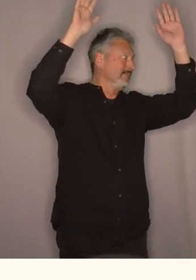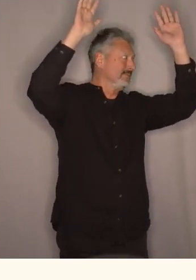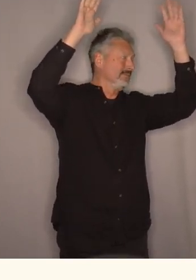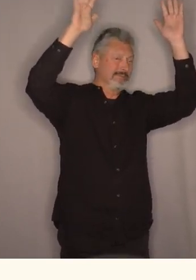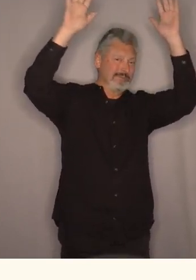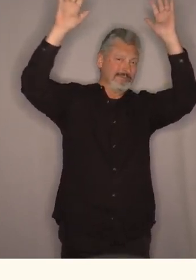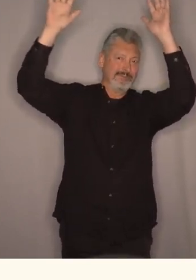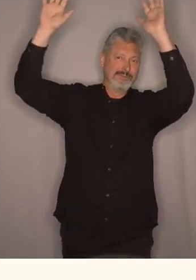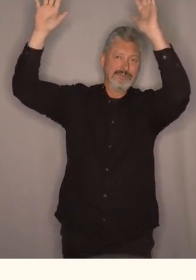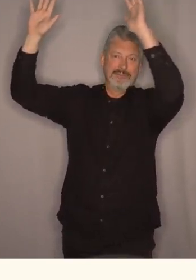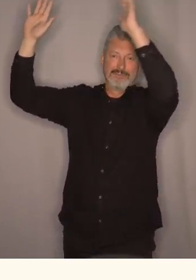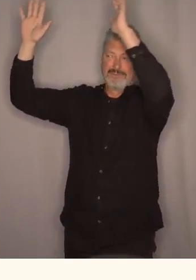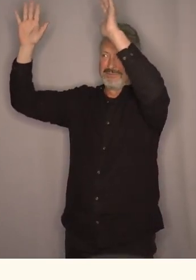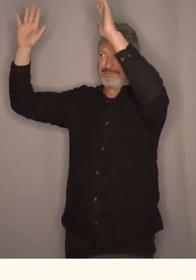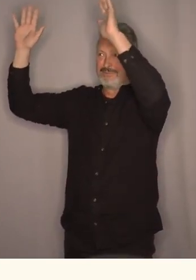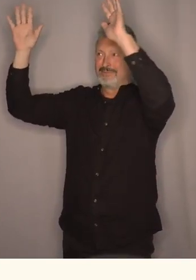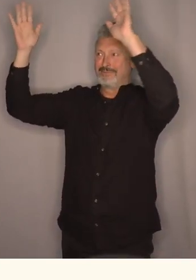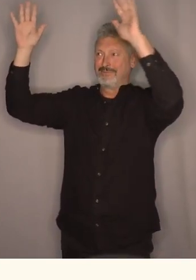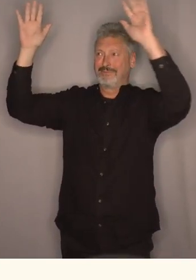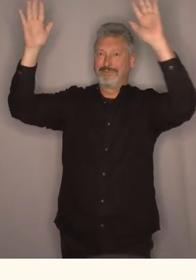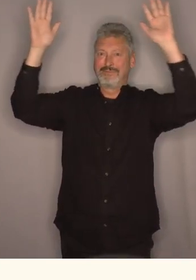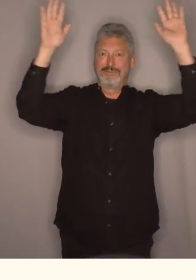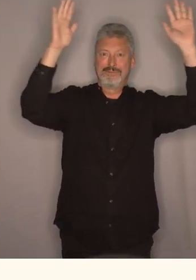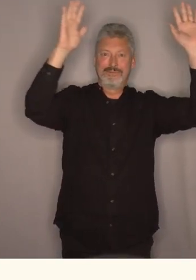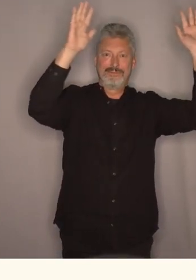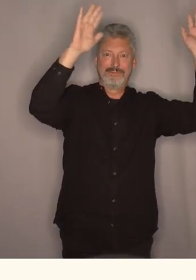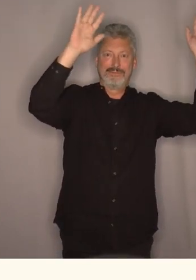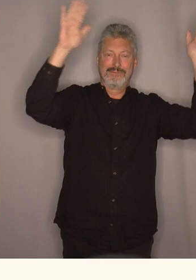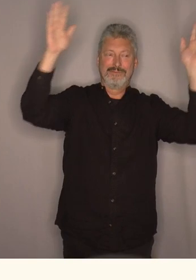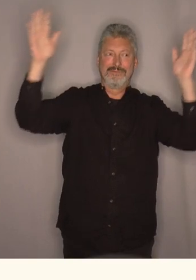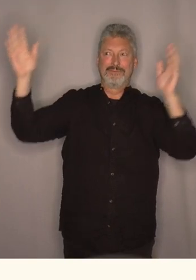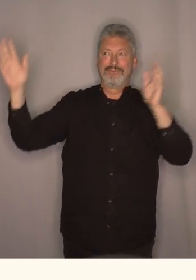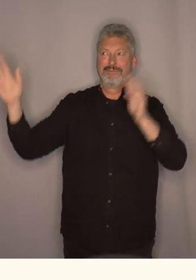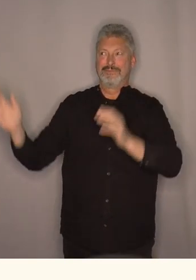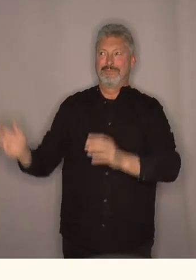Takk for du samfunn som er kanskje verket.